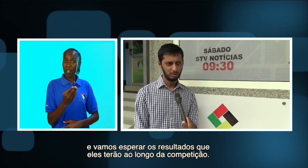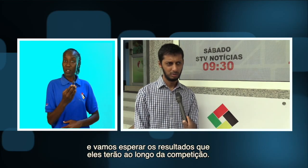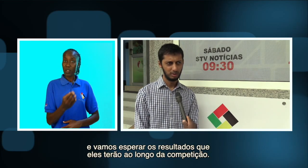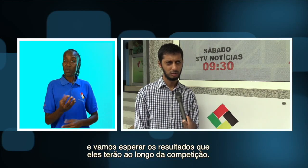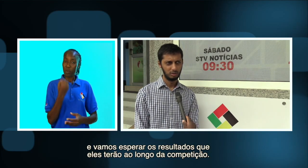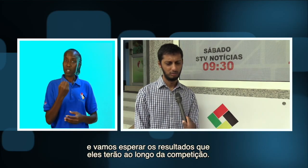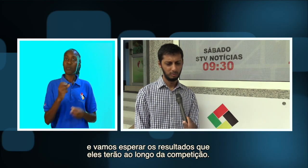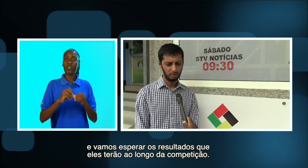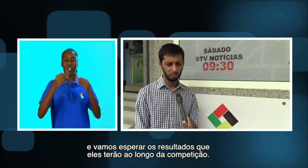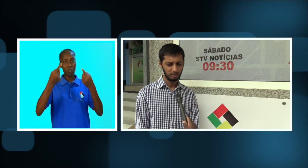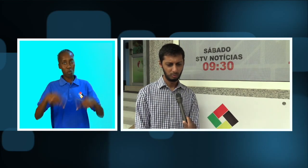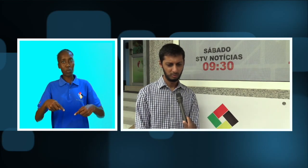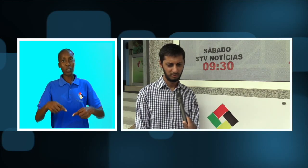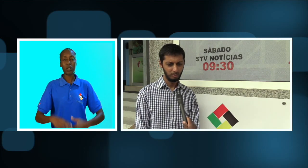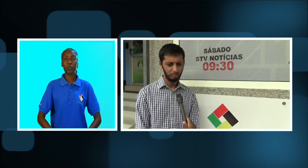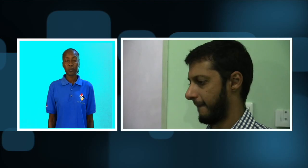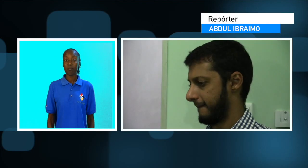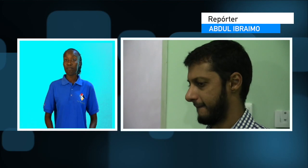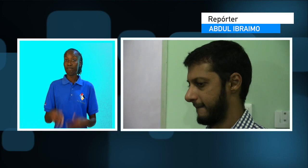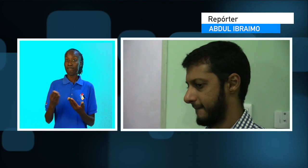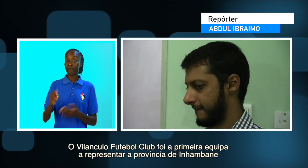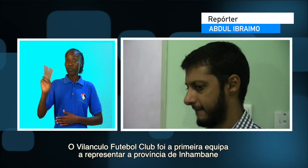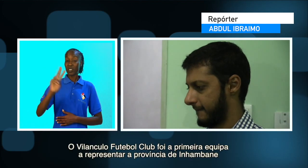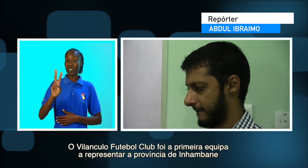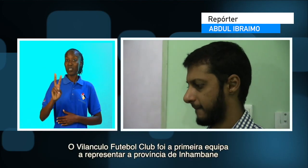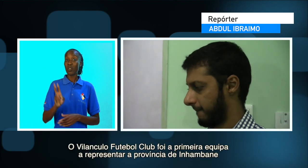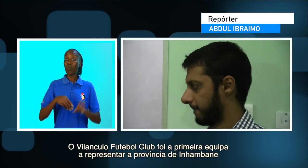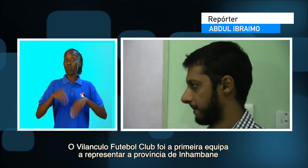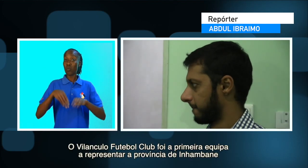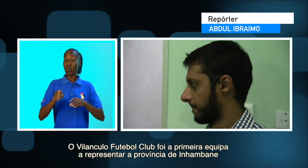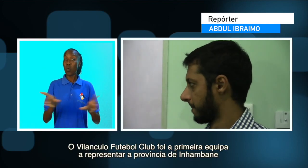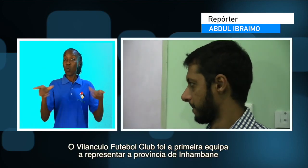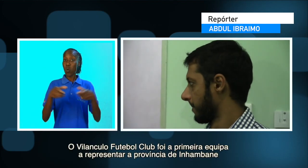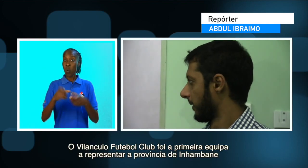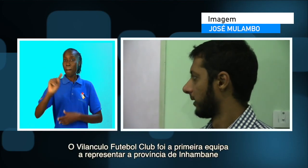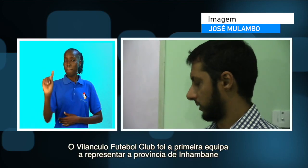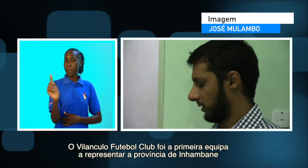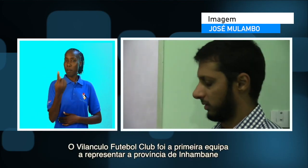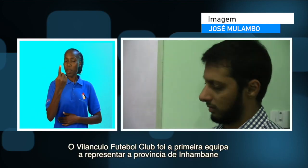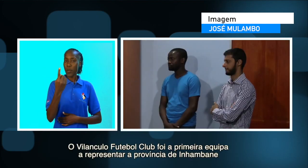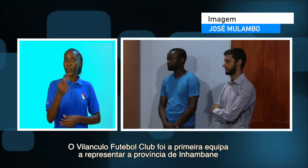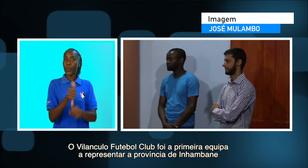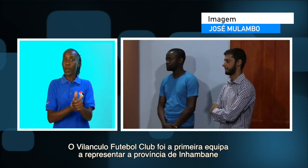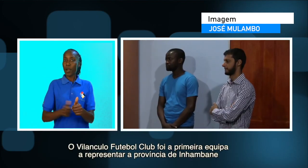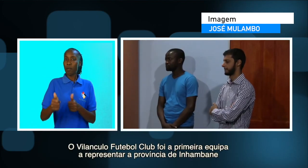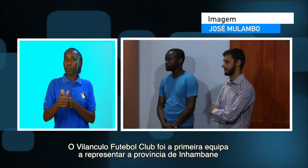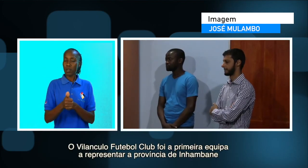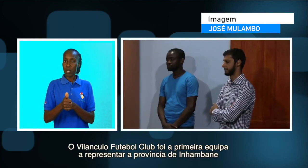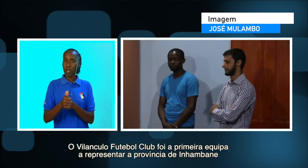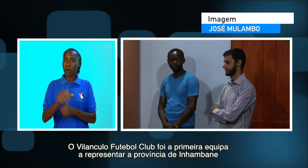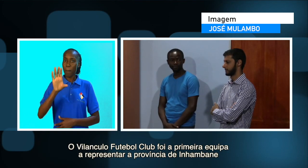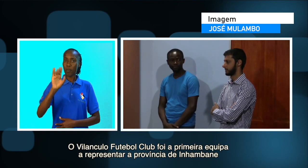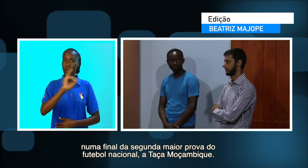que eles vão ter durante a competição. O Villancolo Futebol Clube foi a primeira equipa a representar a